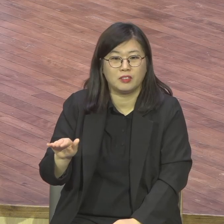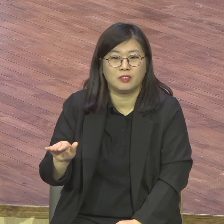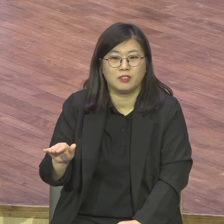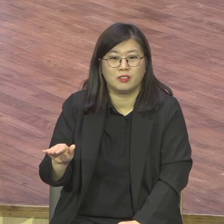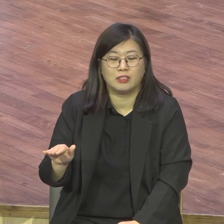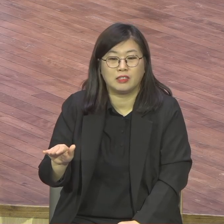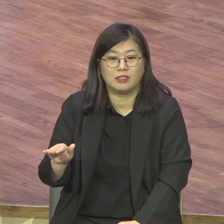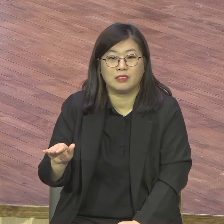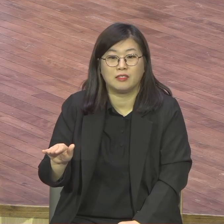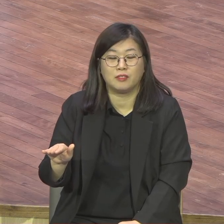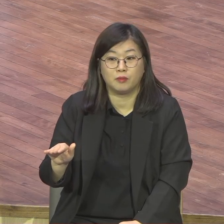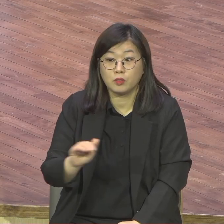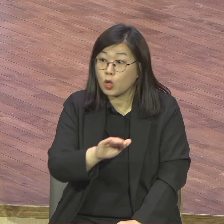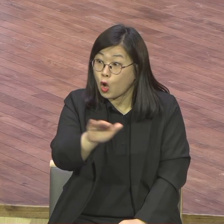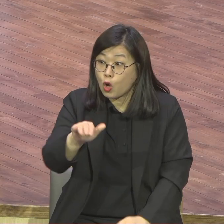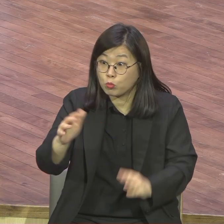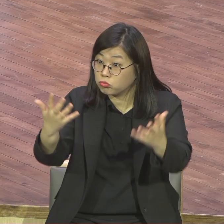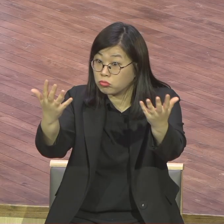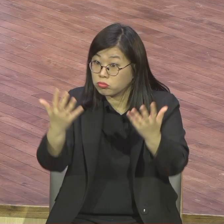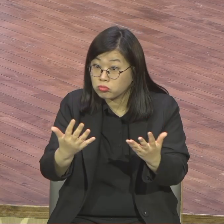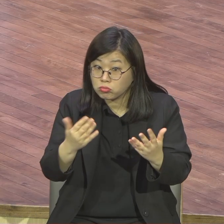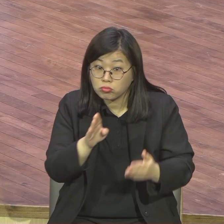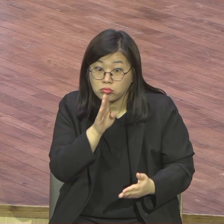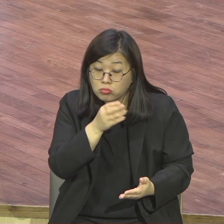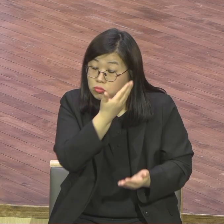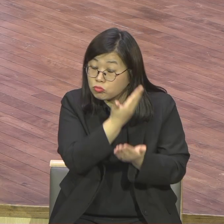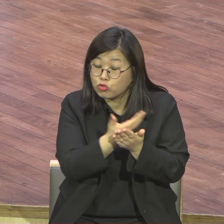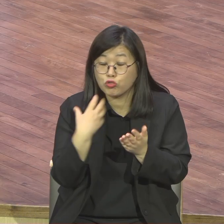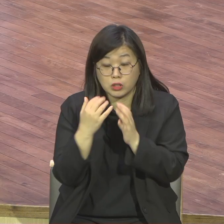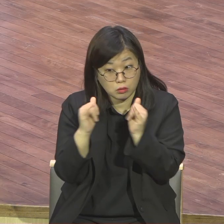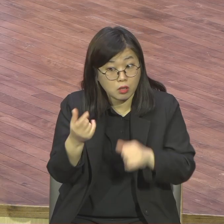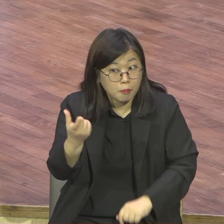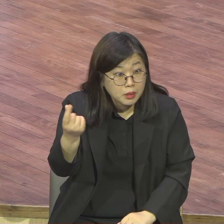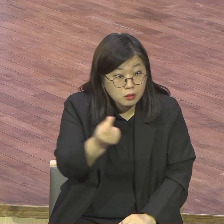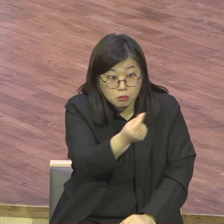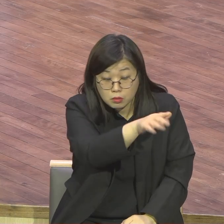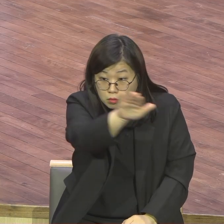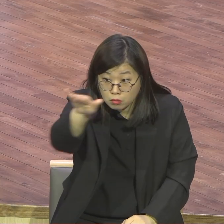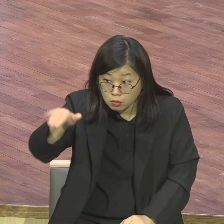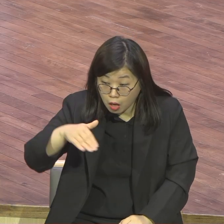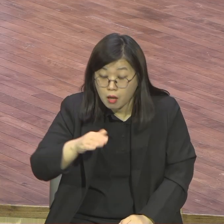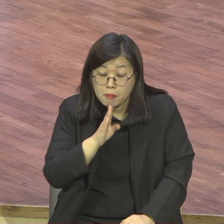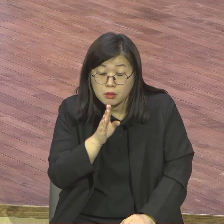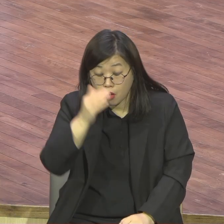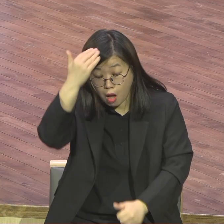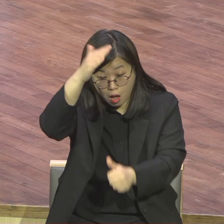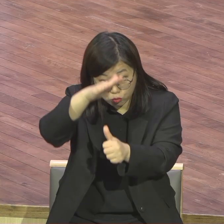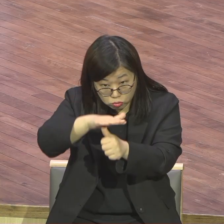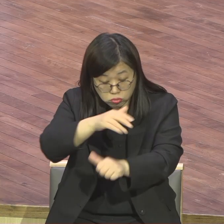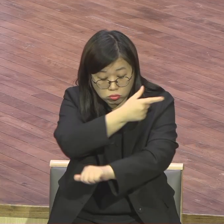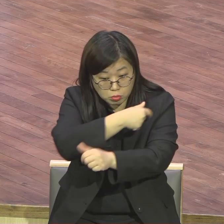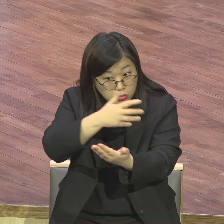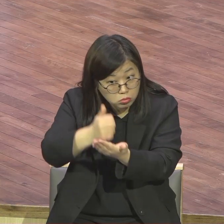중직자들이 지금 다 관사, 안수, 집사, 장도님 그렇잖아요. 우리 교회가 지금